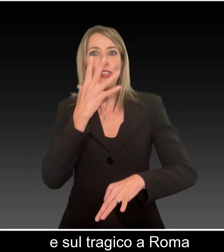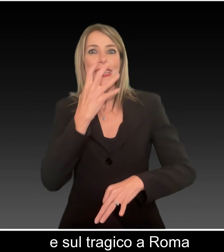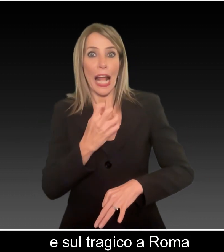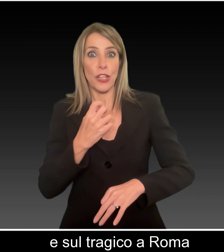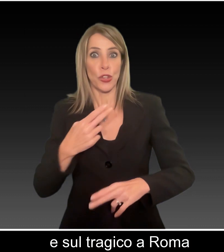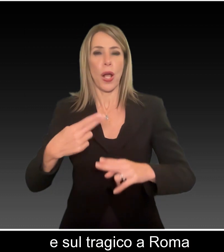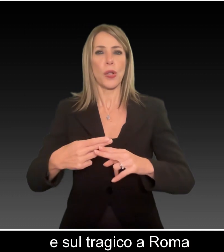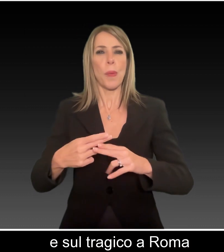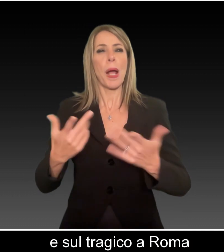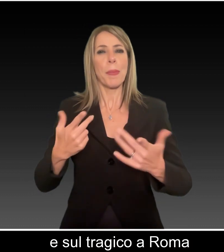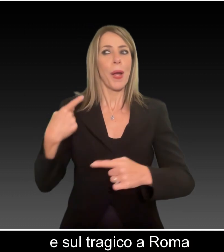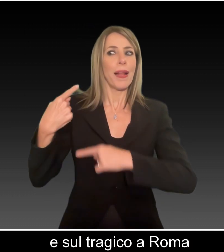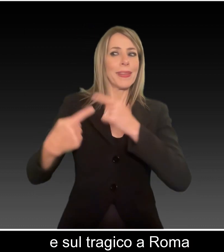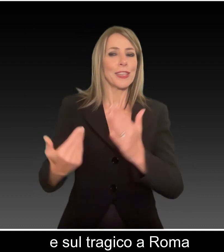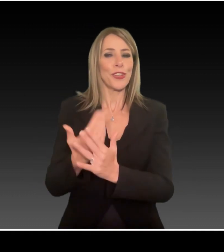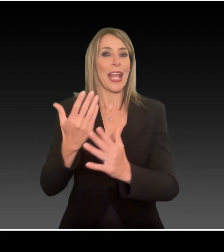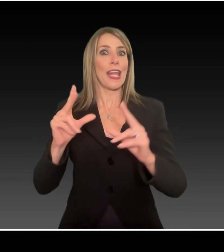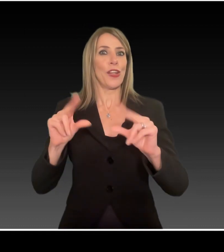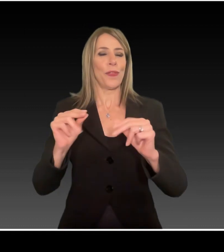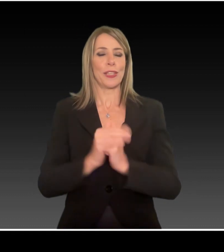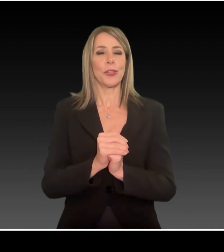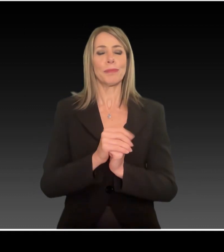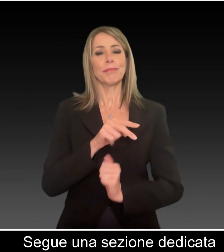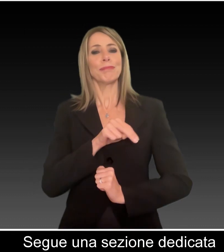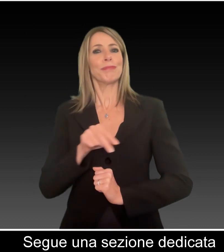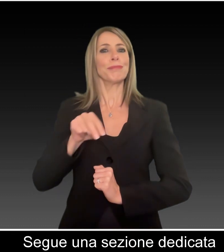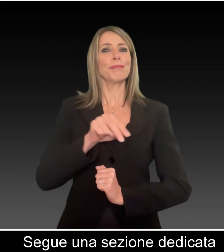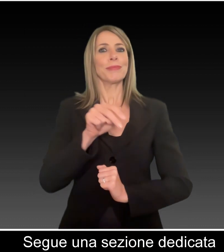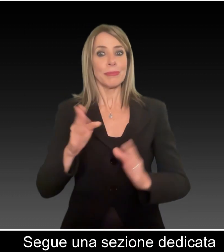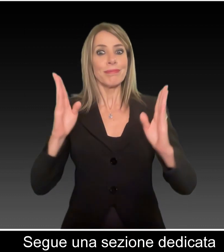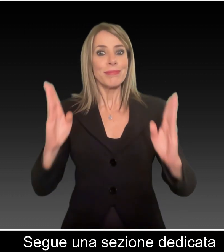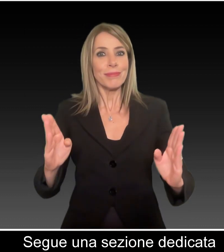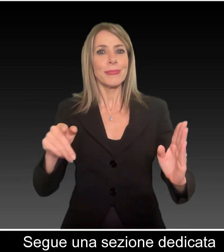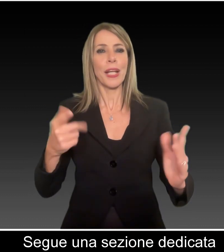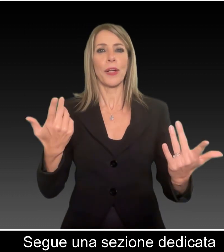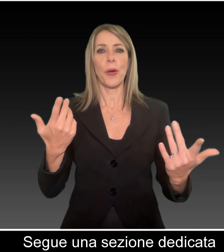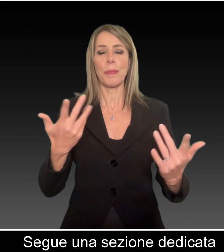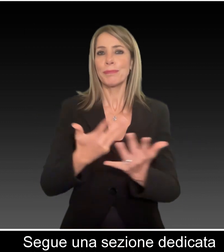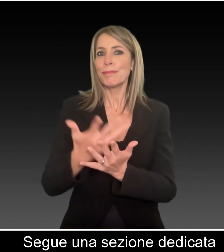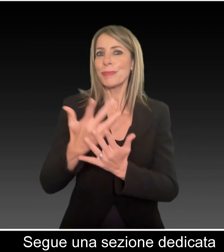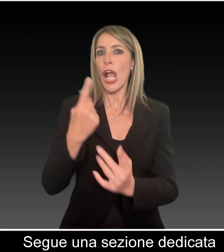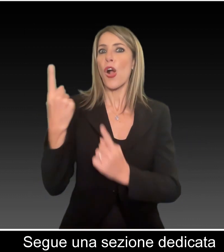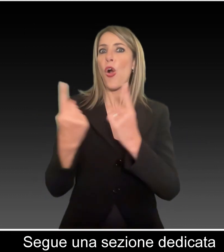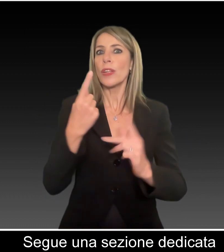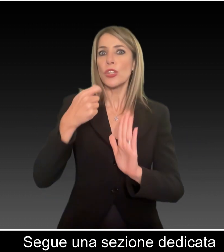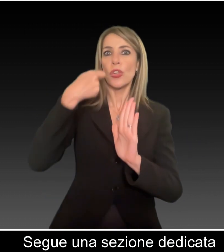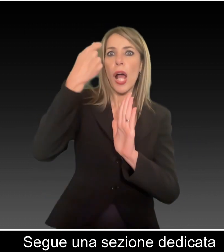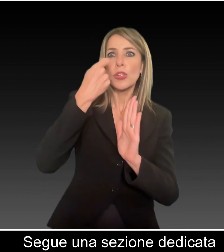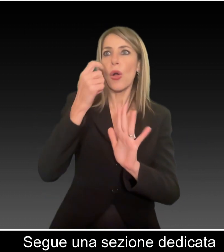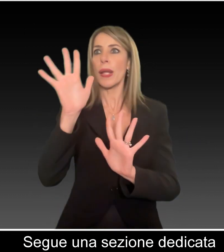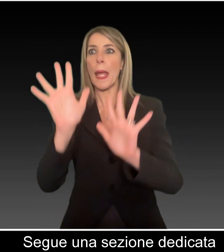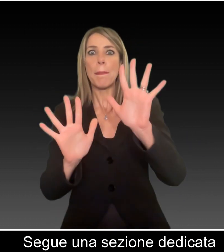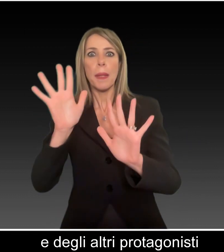tradizione e innovazione. Segue una sezione dedicata alla condizione degli attori,